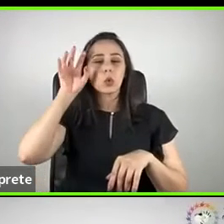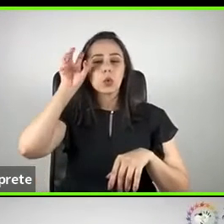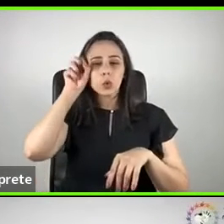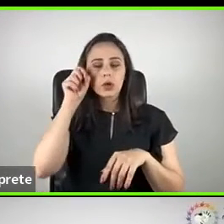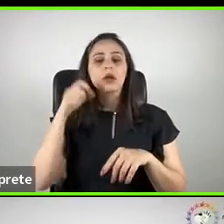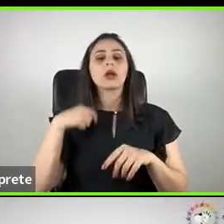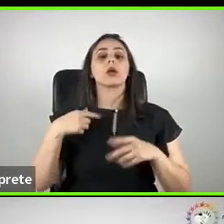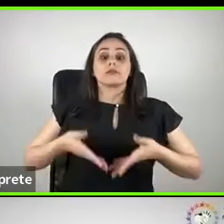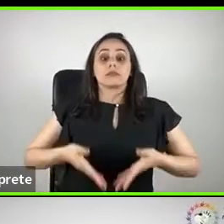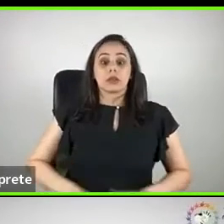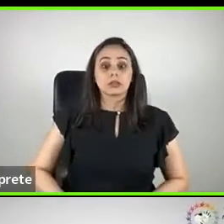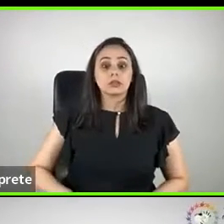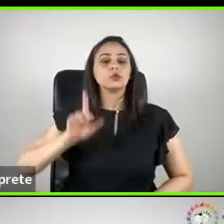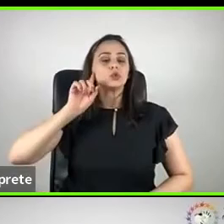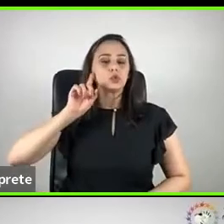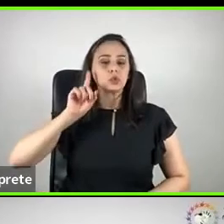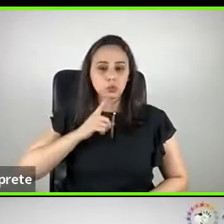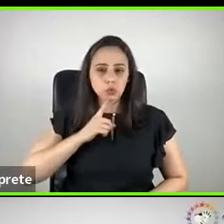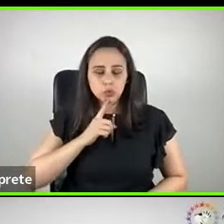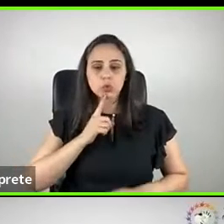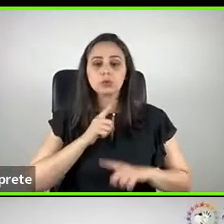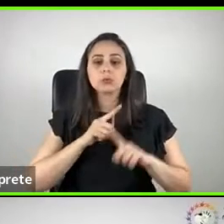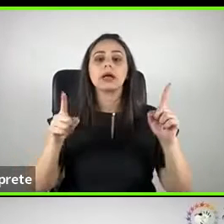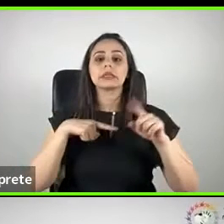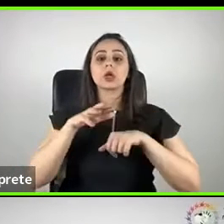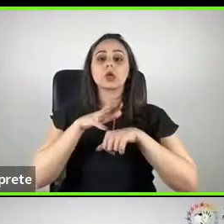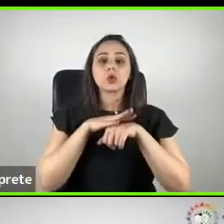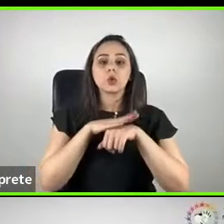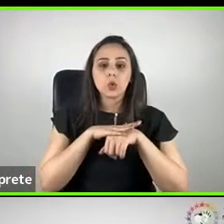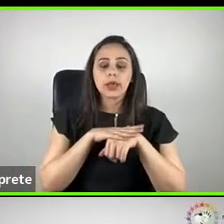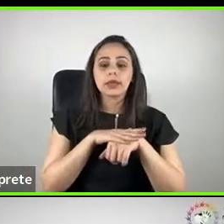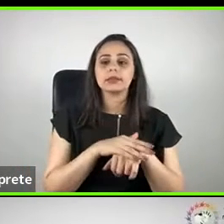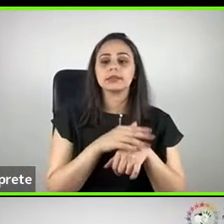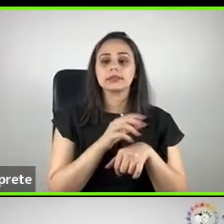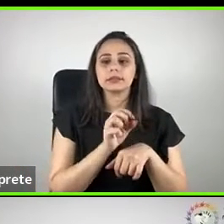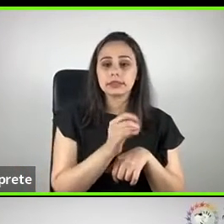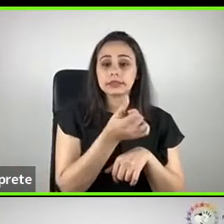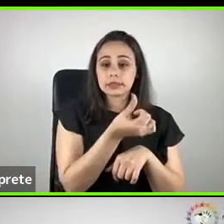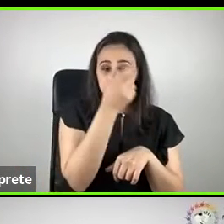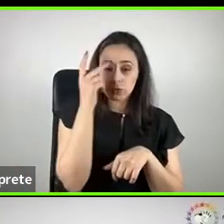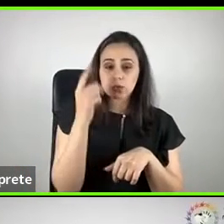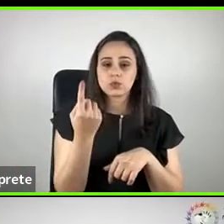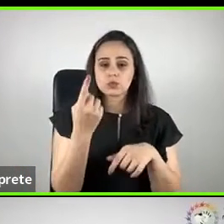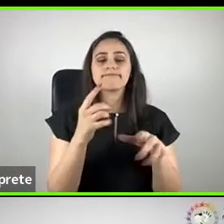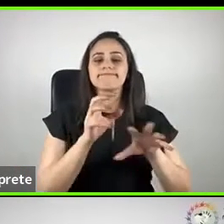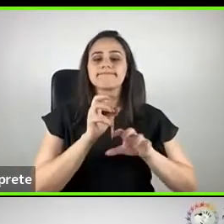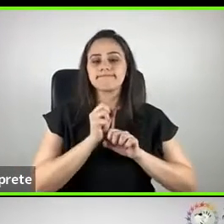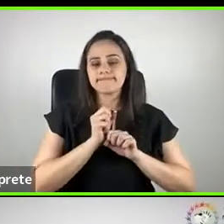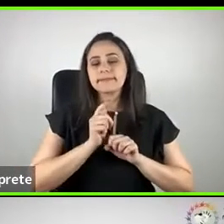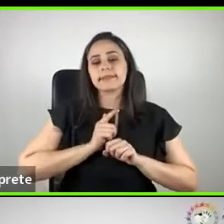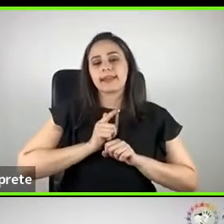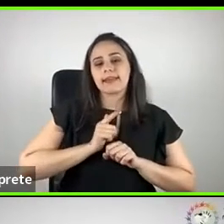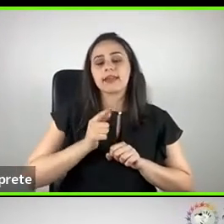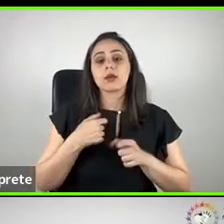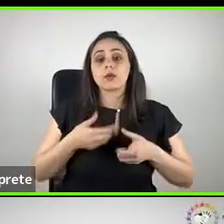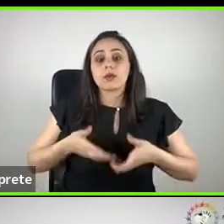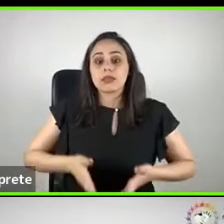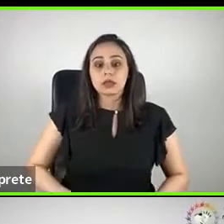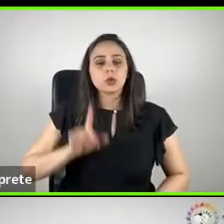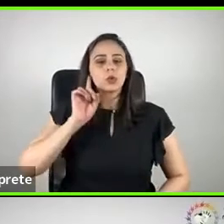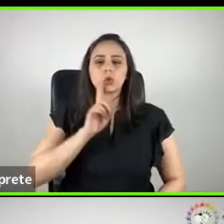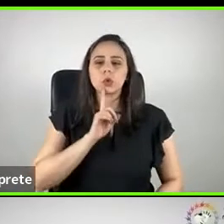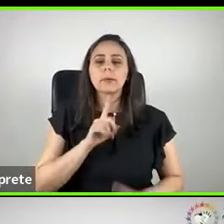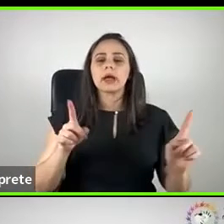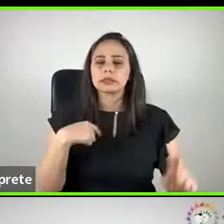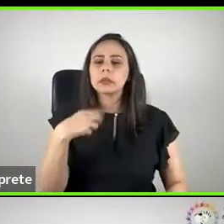eu tenho uma doença genética repetitiva, que afeta um em cada cem pessoas, então eu nasci surdo, eu faço leitura